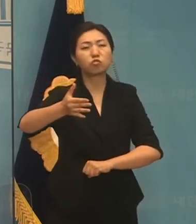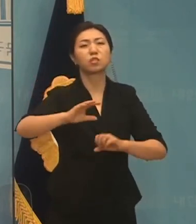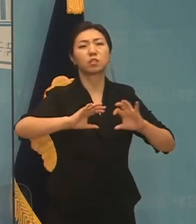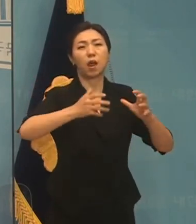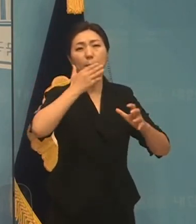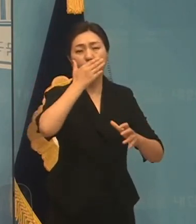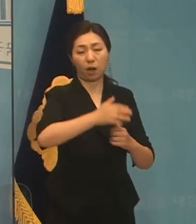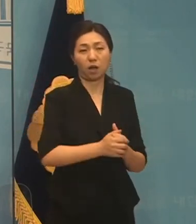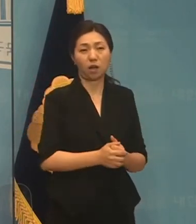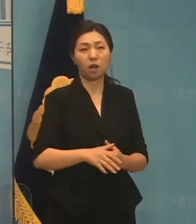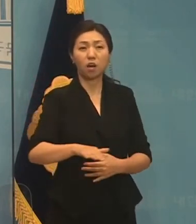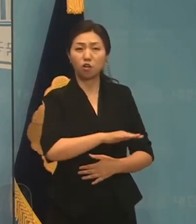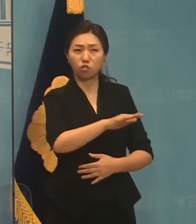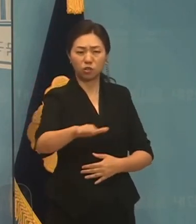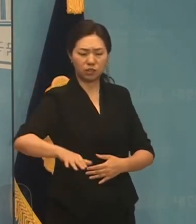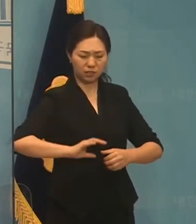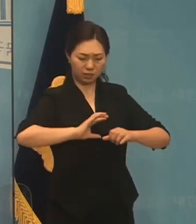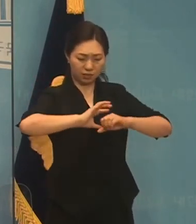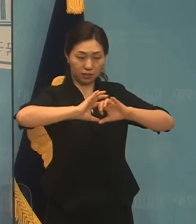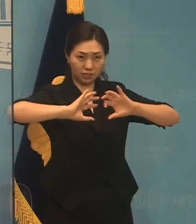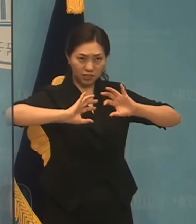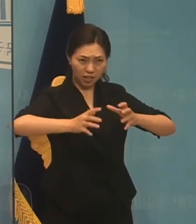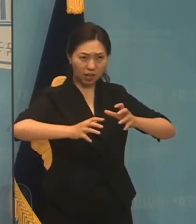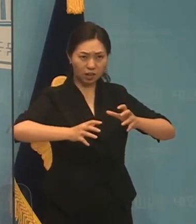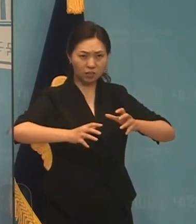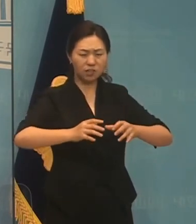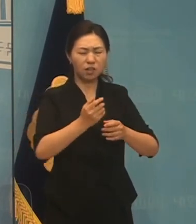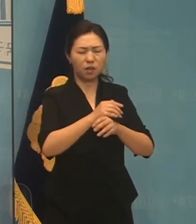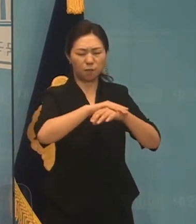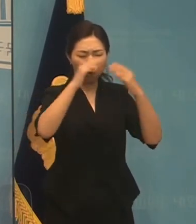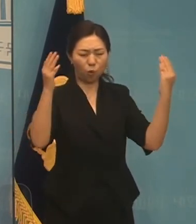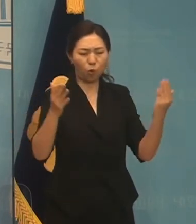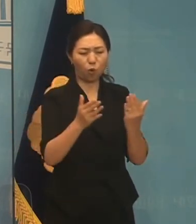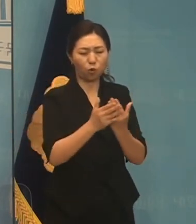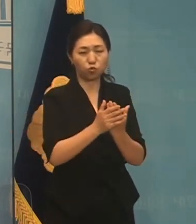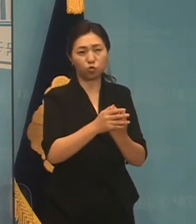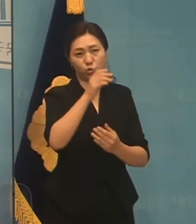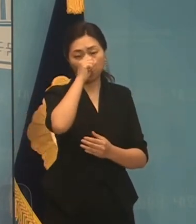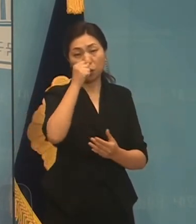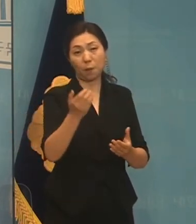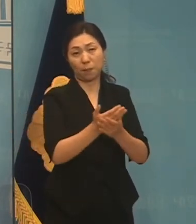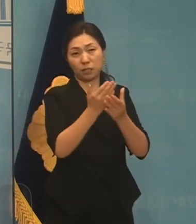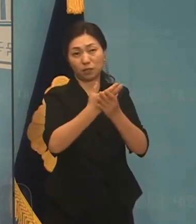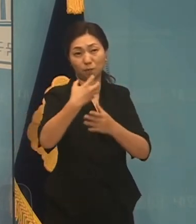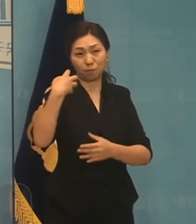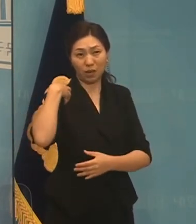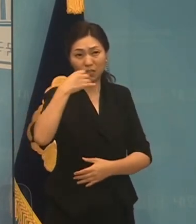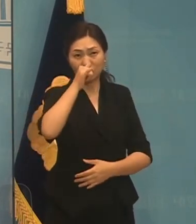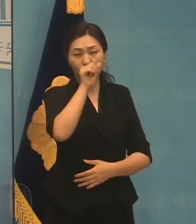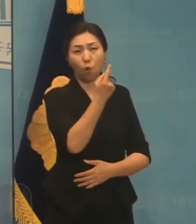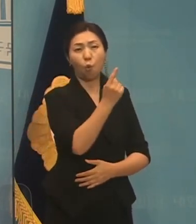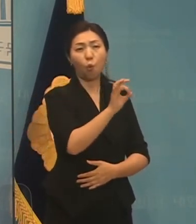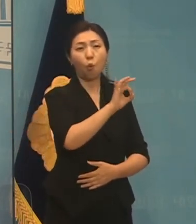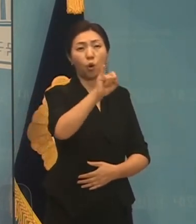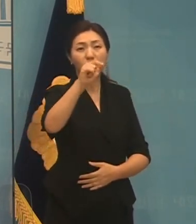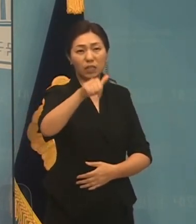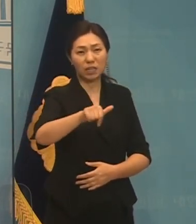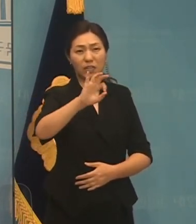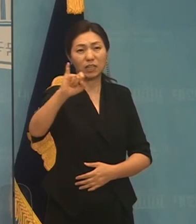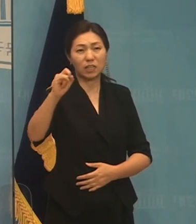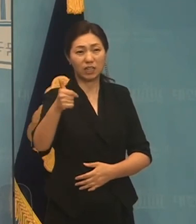세상을 널리 이롭게 한다는 홍익 인간, 미화 세계의 건국 인염도 있습니다.